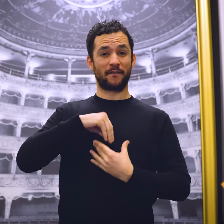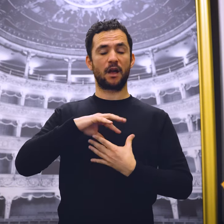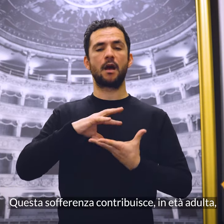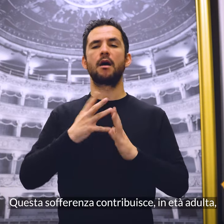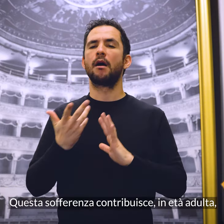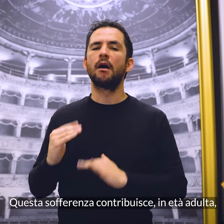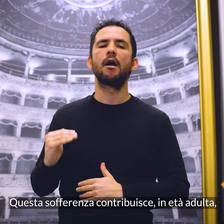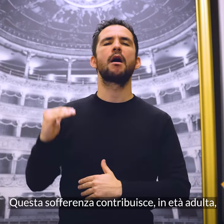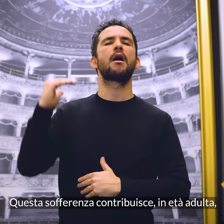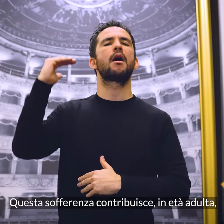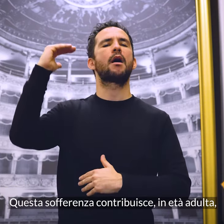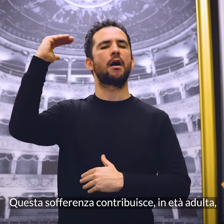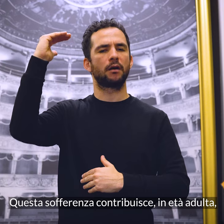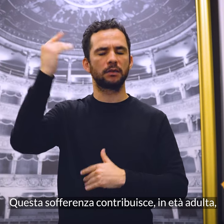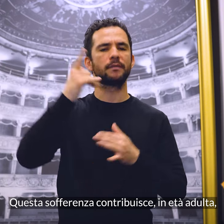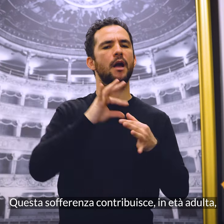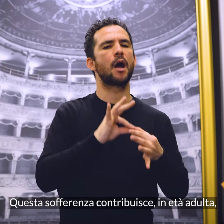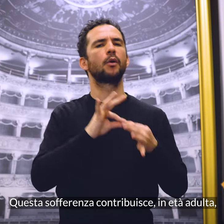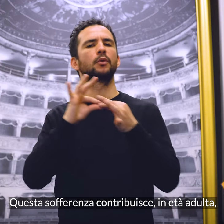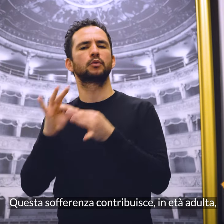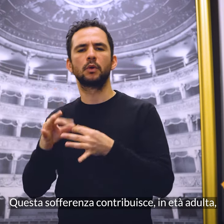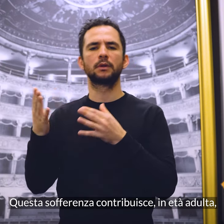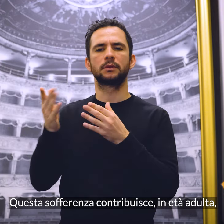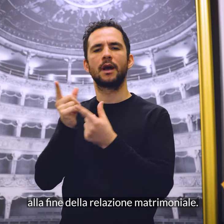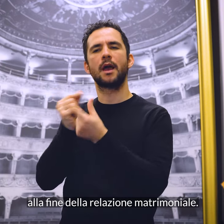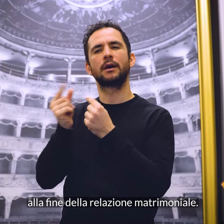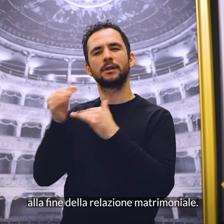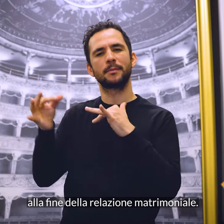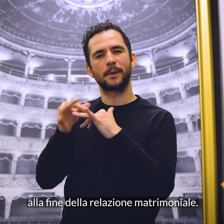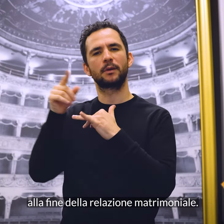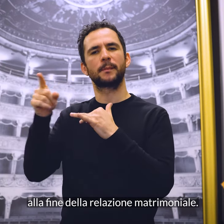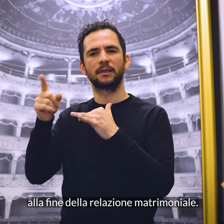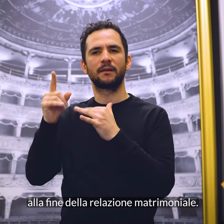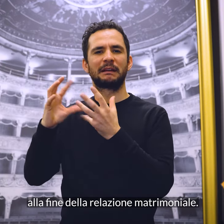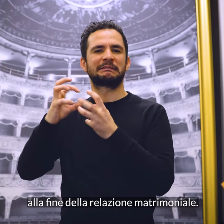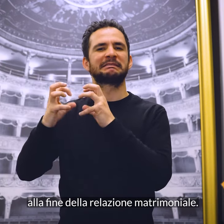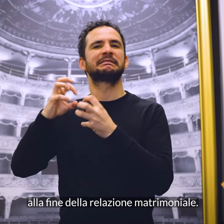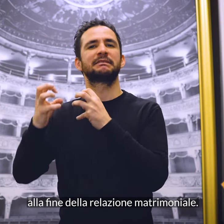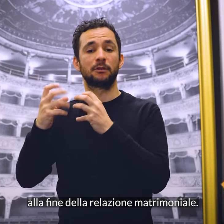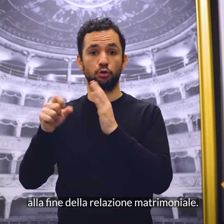Questa sofferenza contribuisce in età adulta alla fine della relazione matrimoniale.